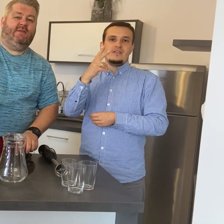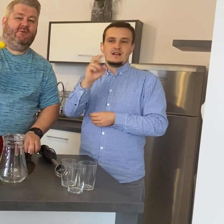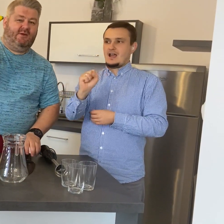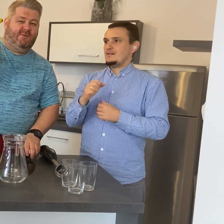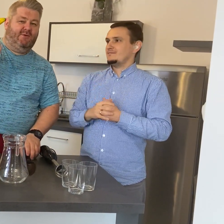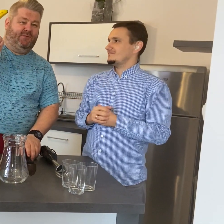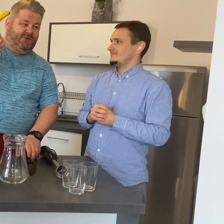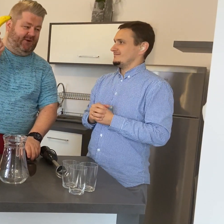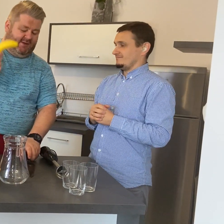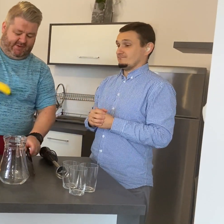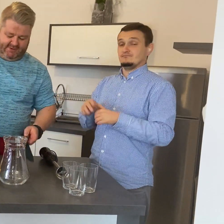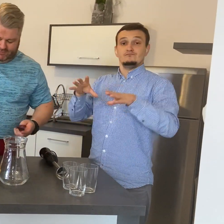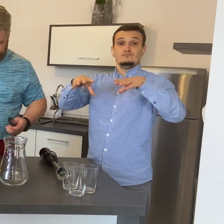Zaczniemy od pokrojenia bananów.